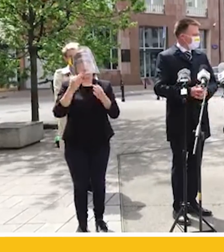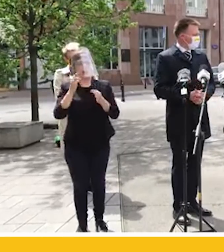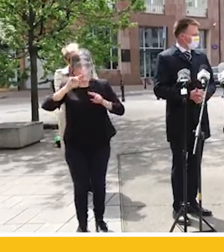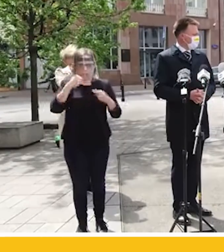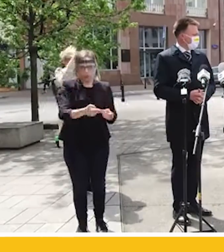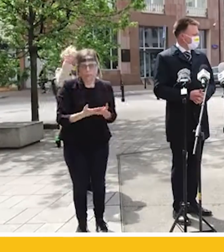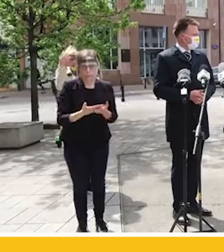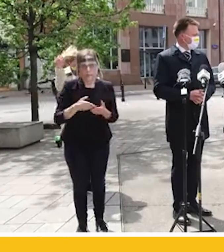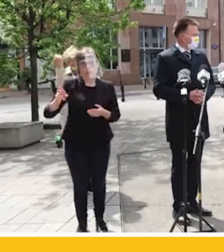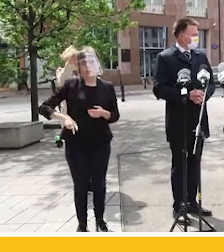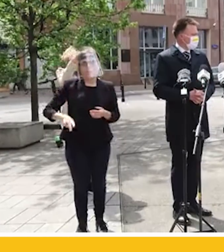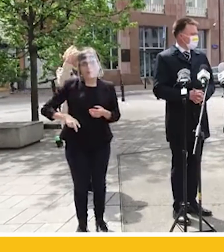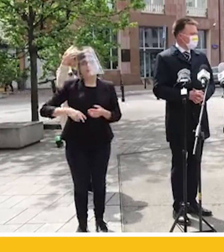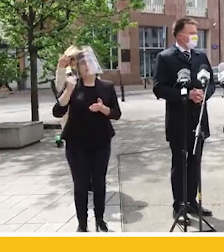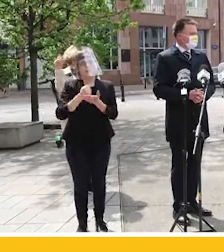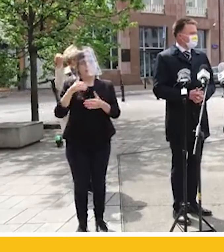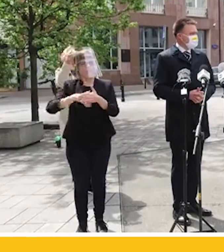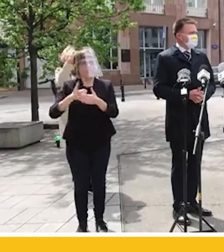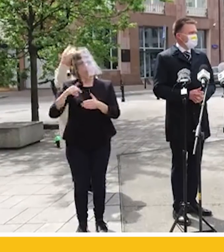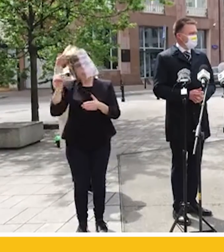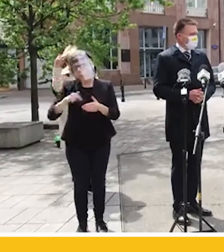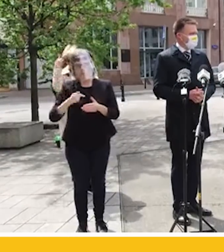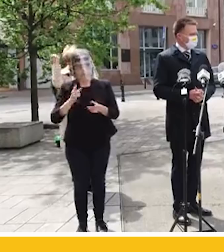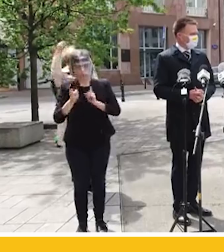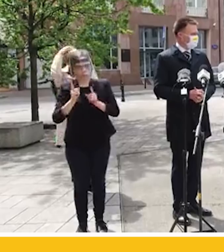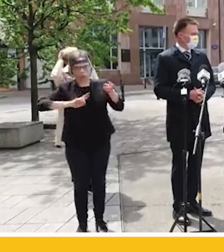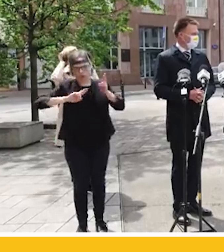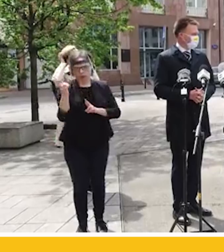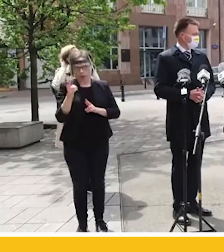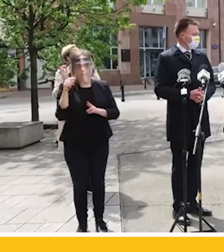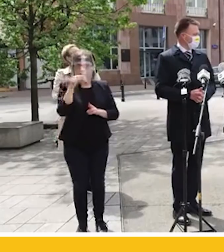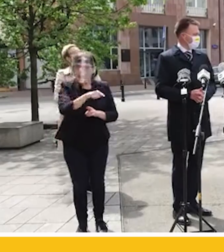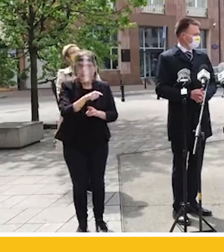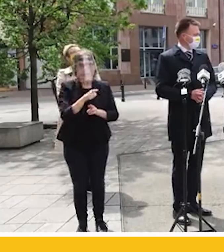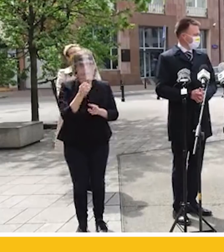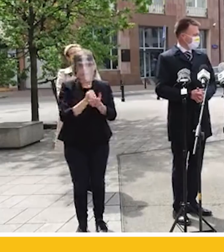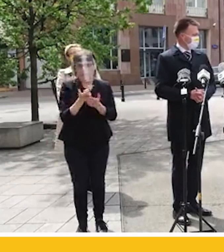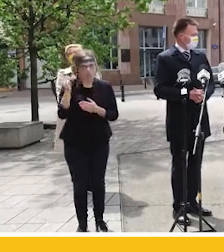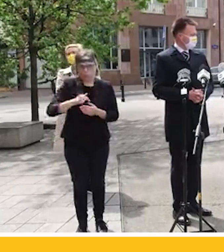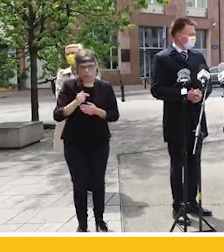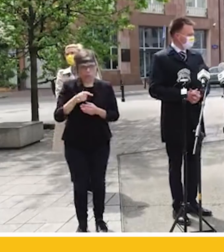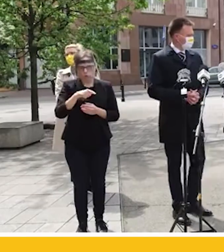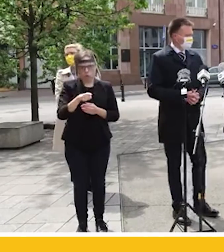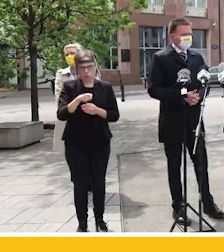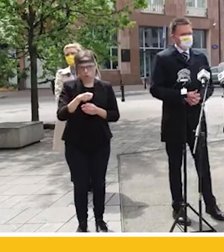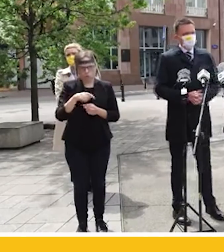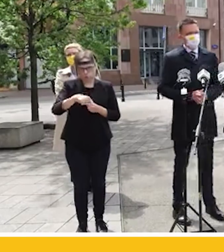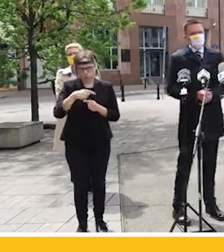Spraw Wewnętrznych powinien jak najszybciej na to zareagować. Takich scen nie powinniśmy już więcej na ulicach Warszawy i innych polskich miast oglądać.